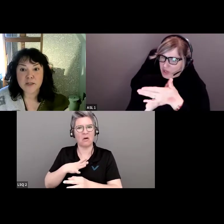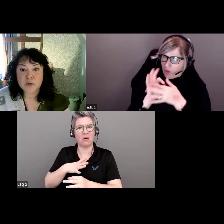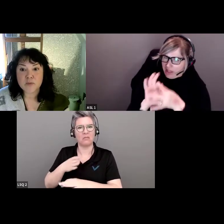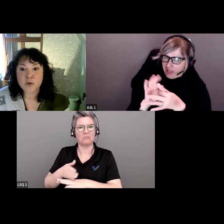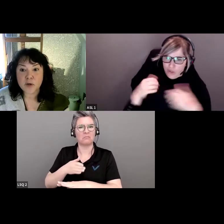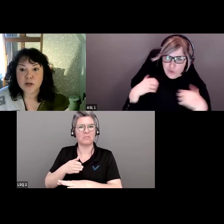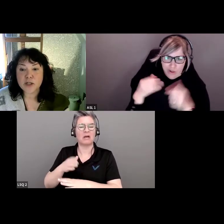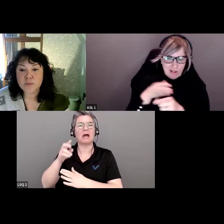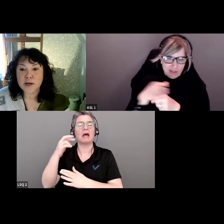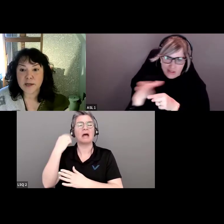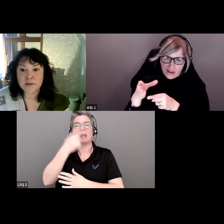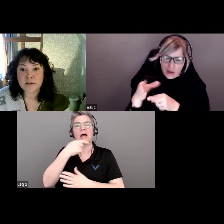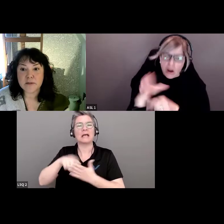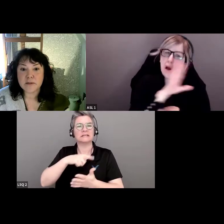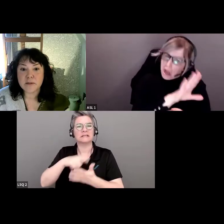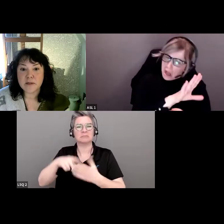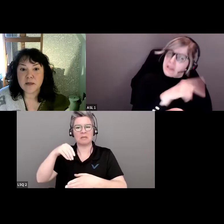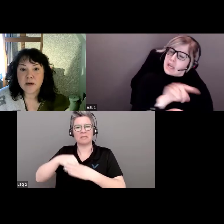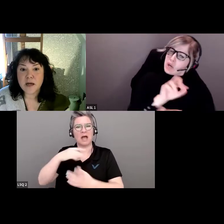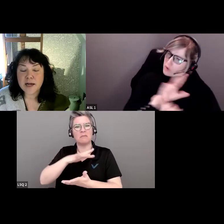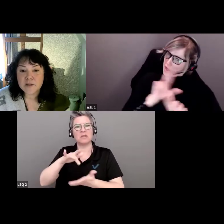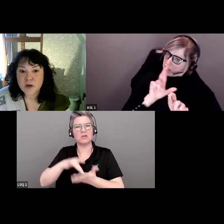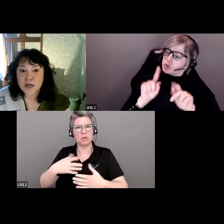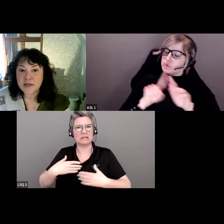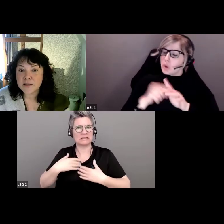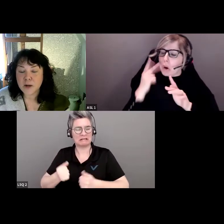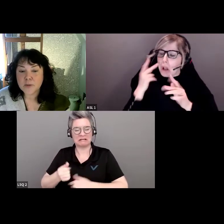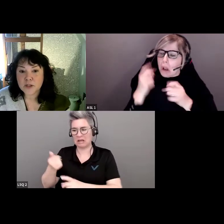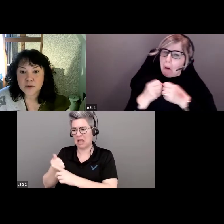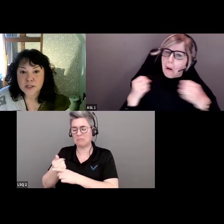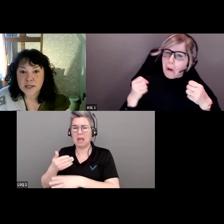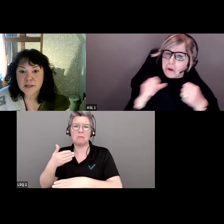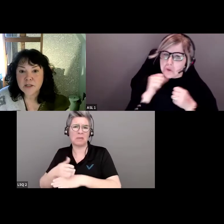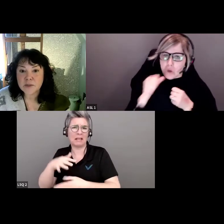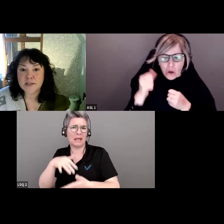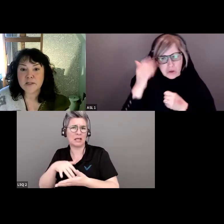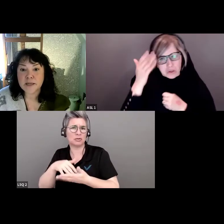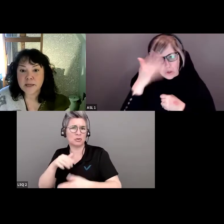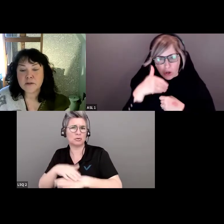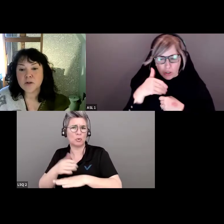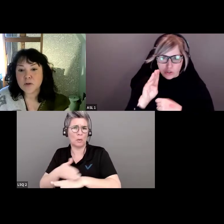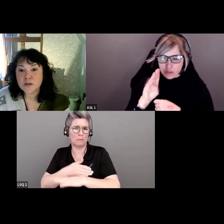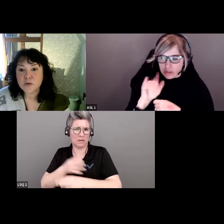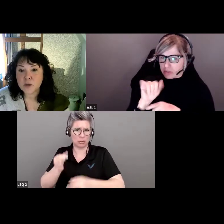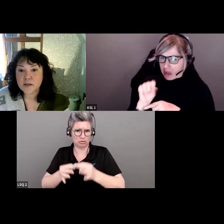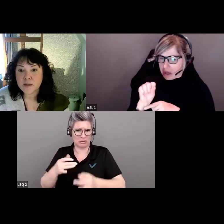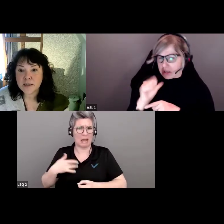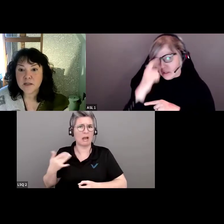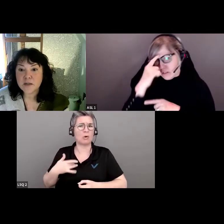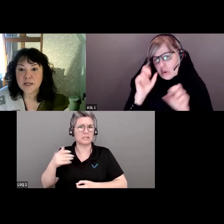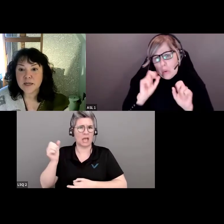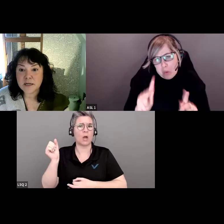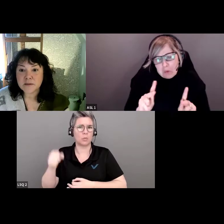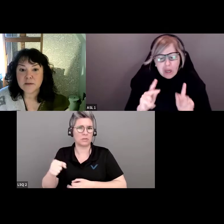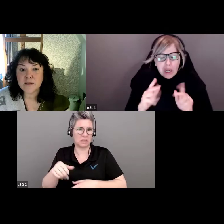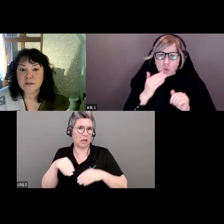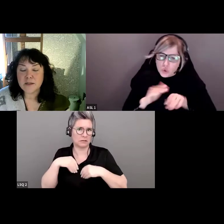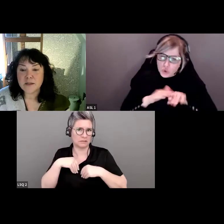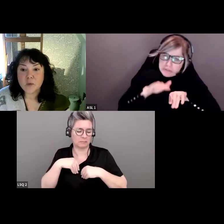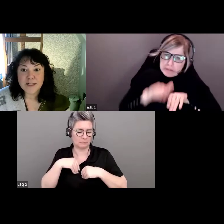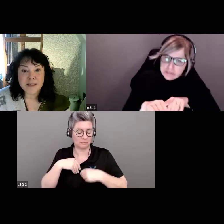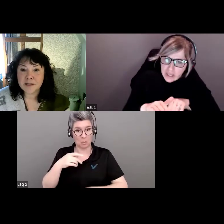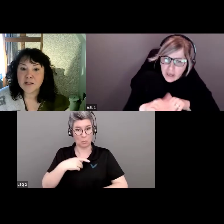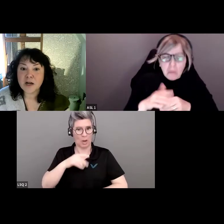racisme dans la santé. Nous étions prêts à étudier les préjugés inconscients. Moi, j'en ai profité pour